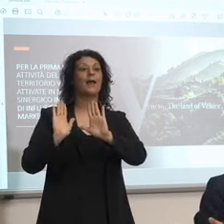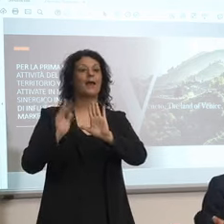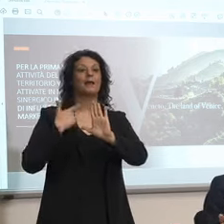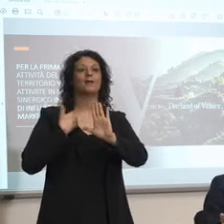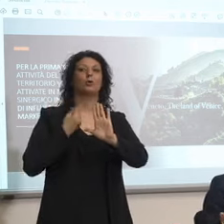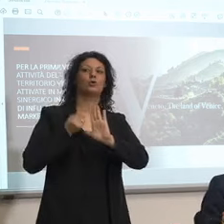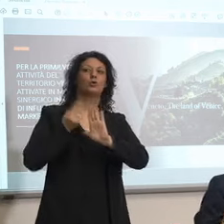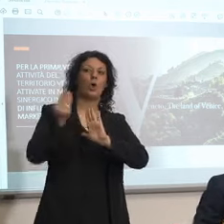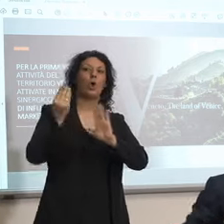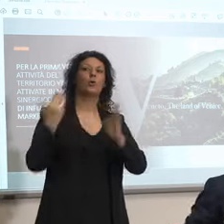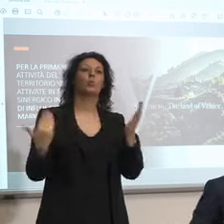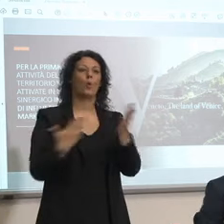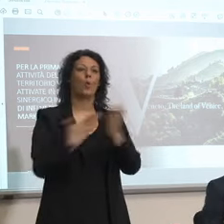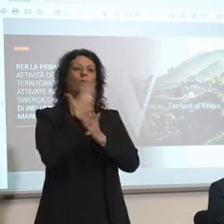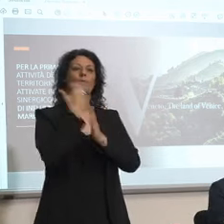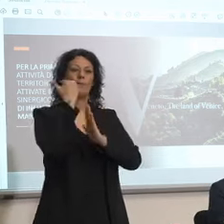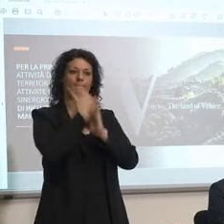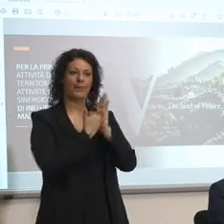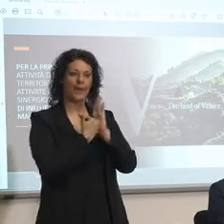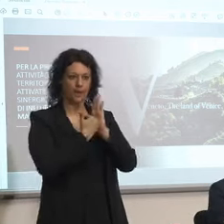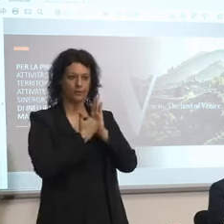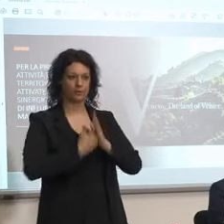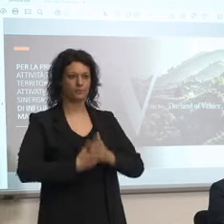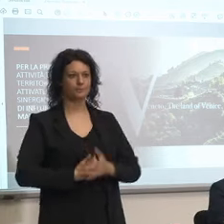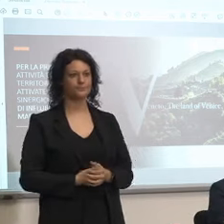do la nuova comunicazione